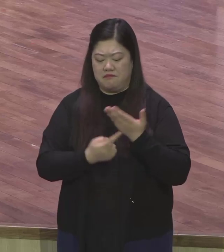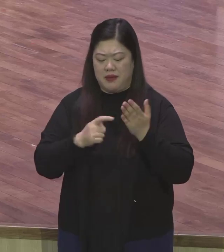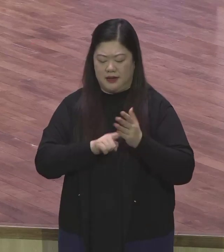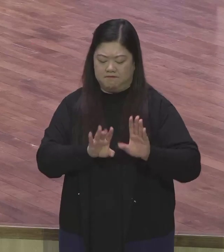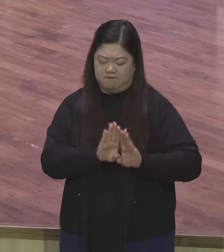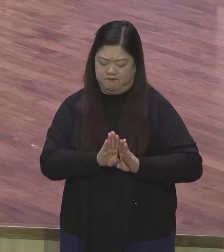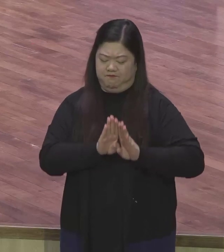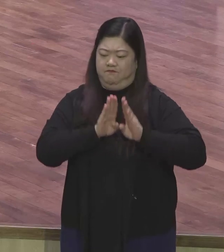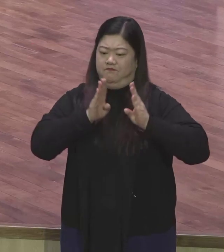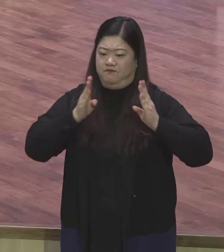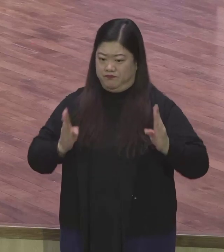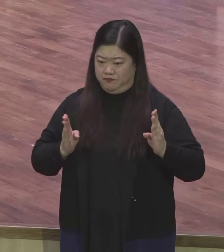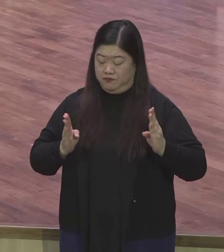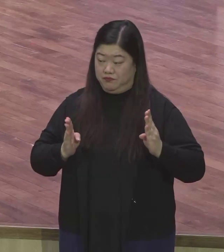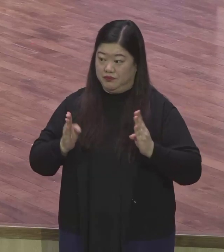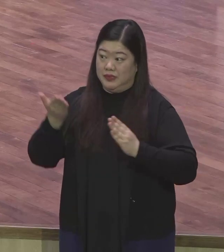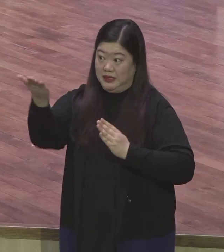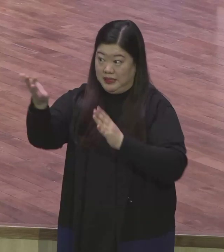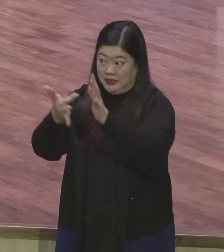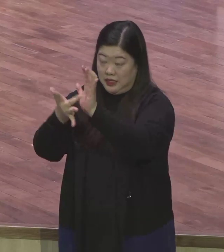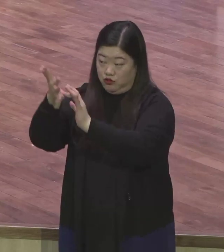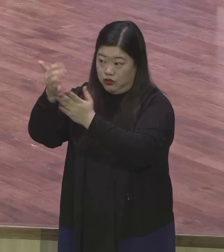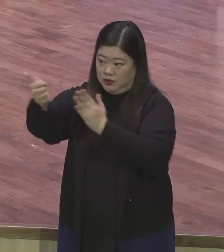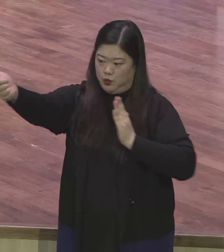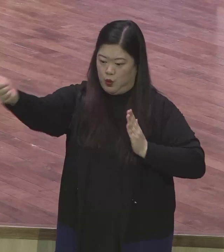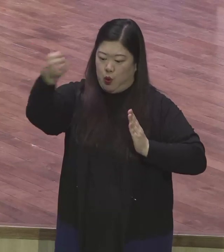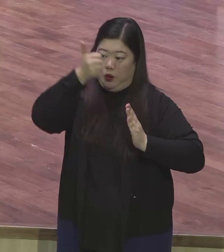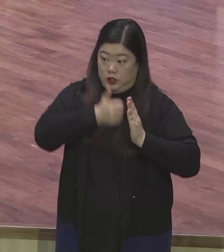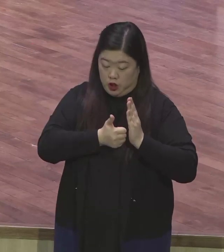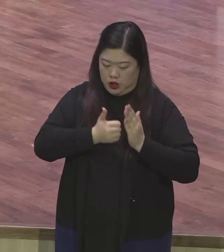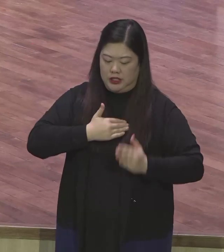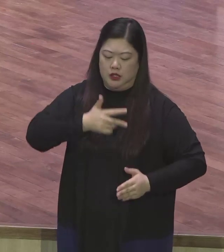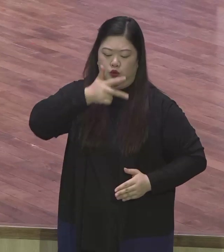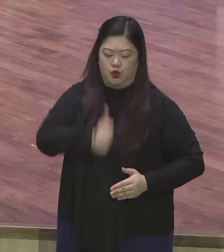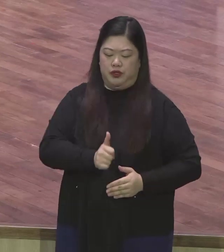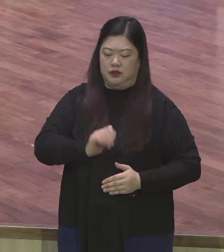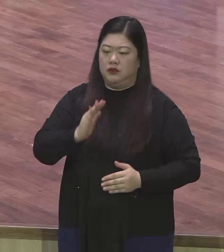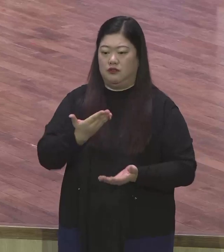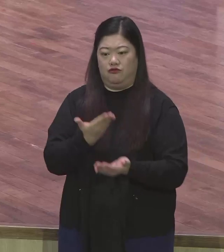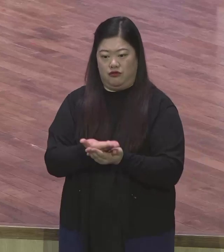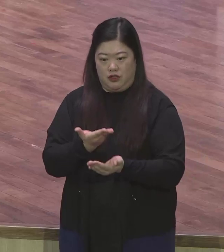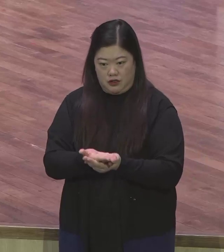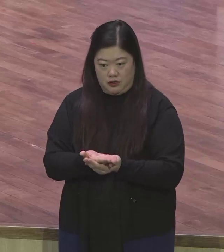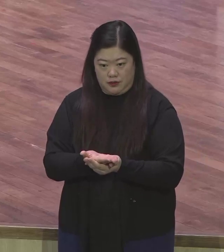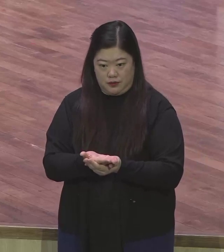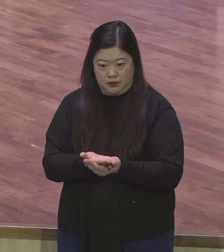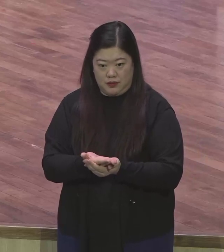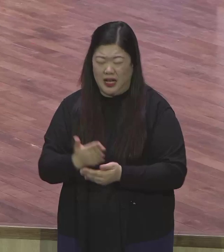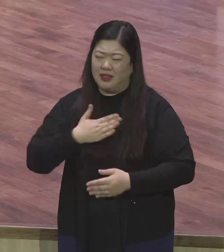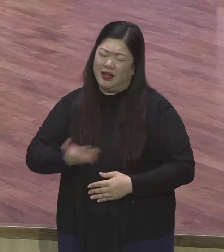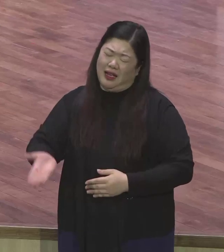내 안에 들어셔서 나의 주인이 되어주세요 저의 과거에 지은 죄